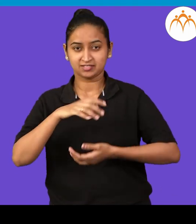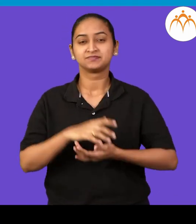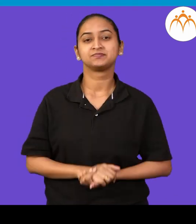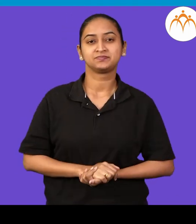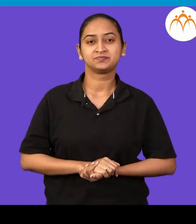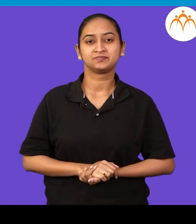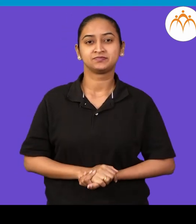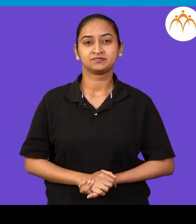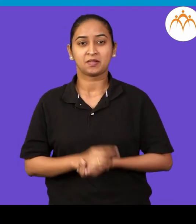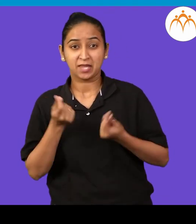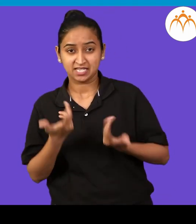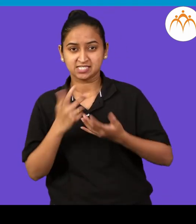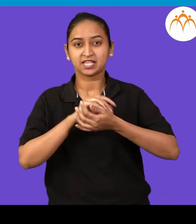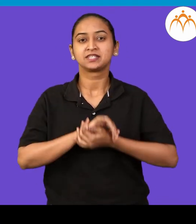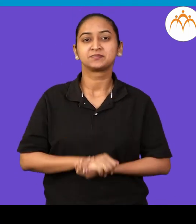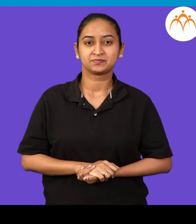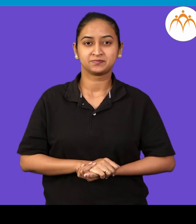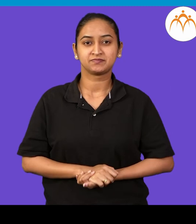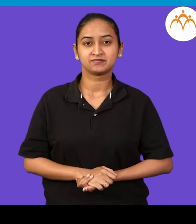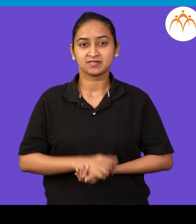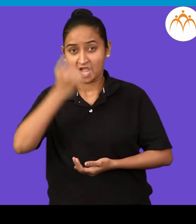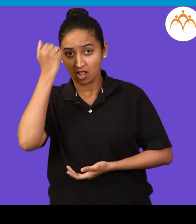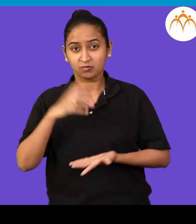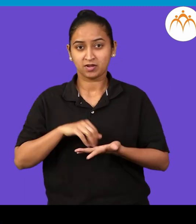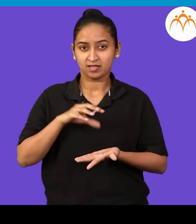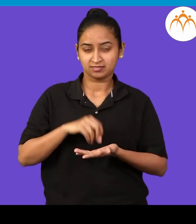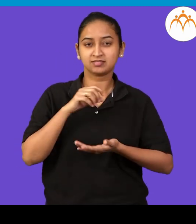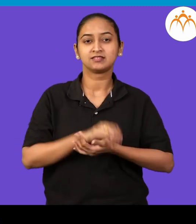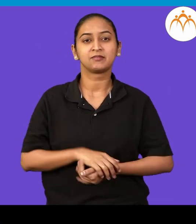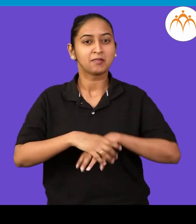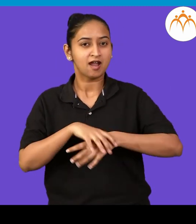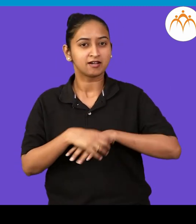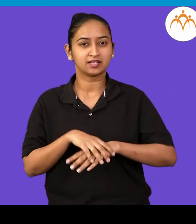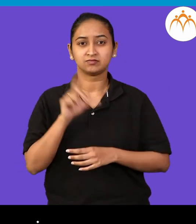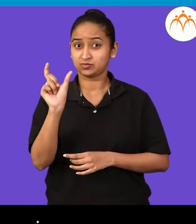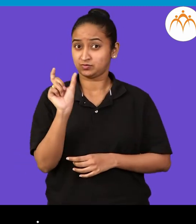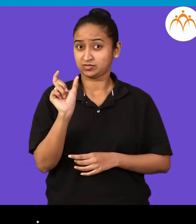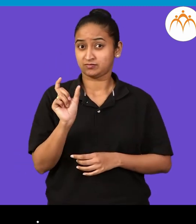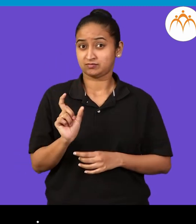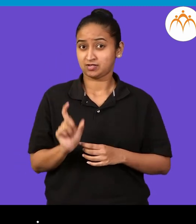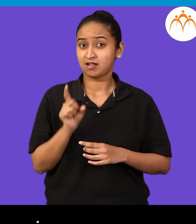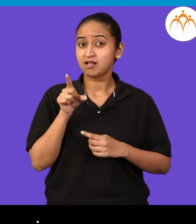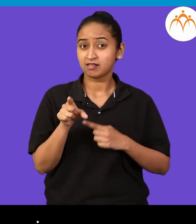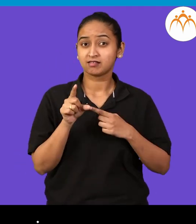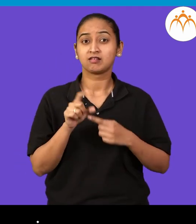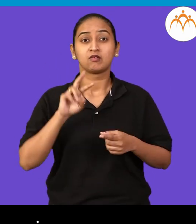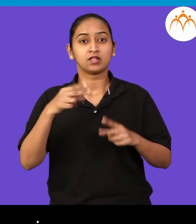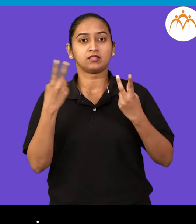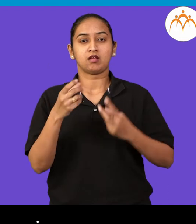पैसा अड का, वरण भात, भांडी कुंडी या शब्दांचे वेगले पन सांगा,